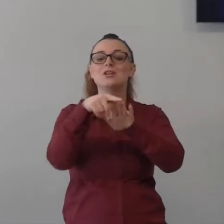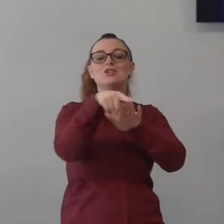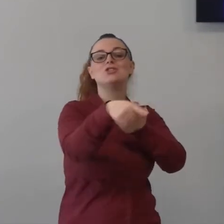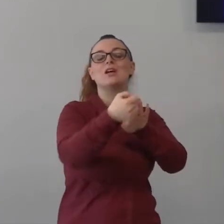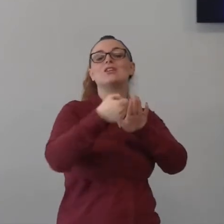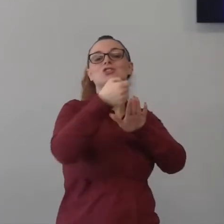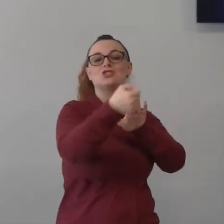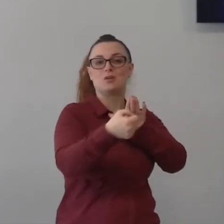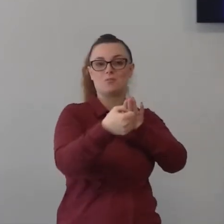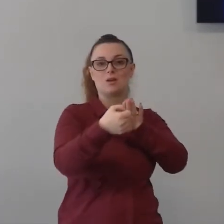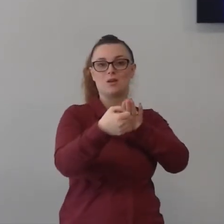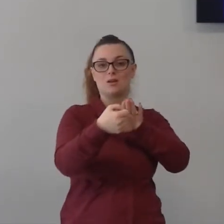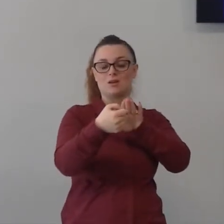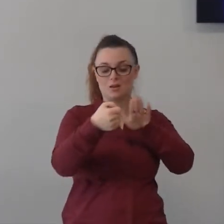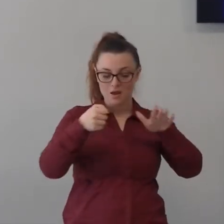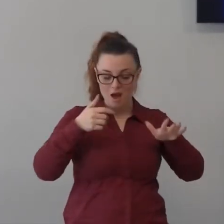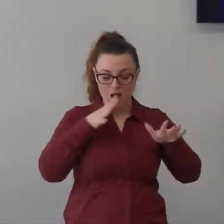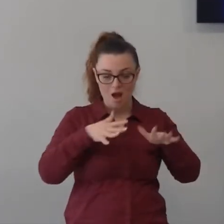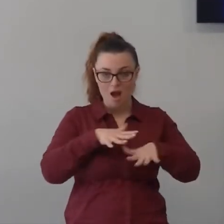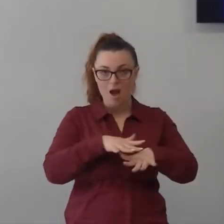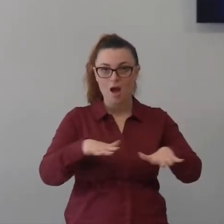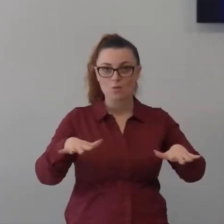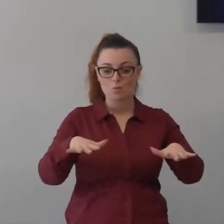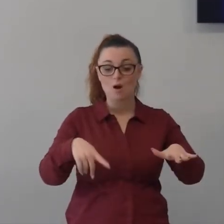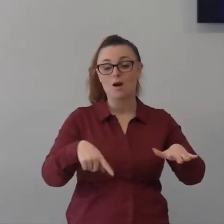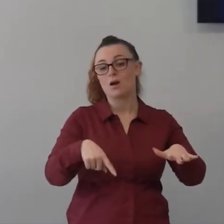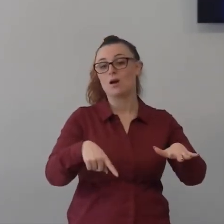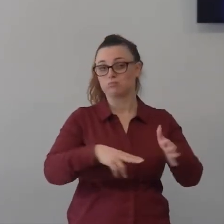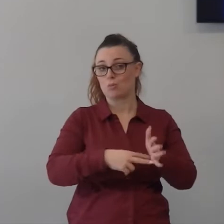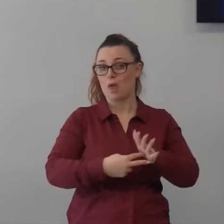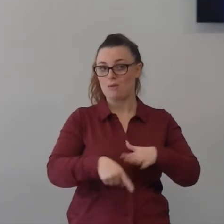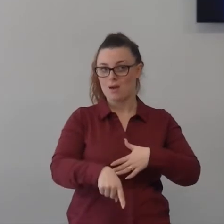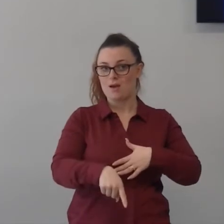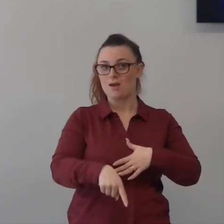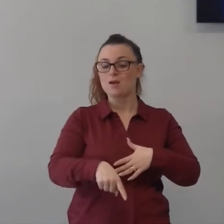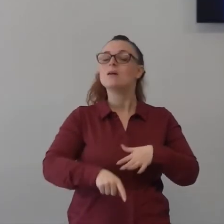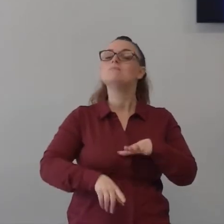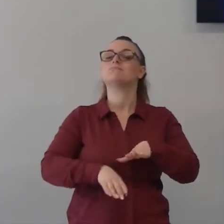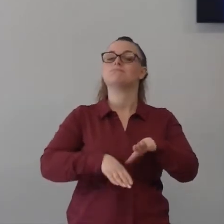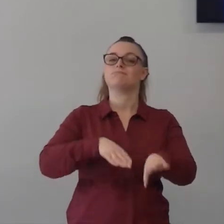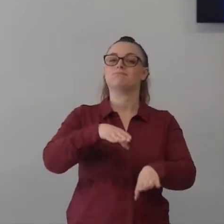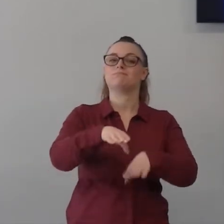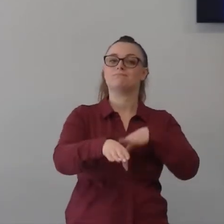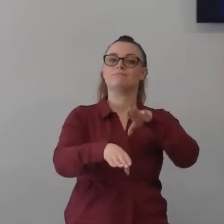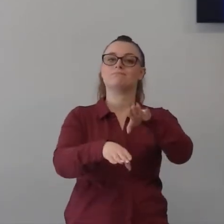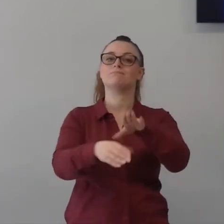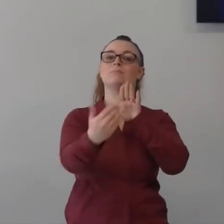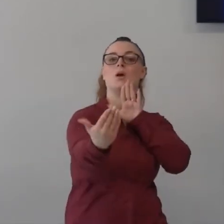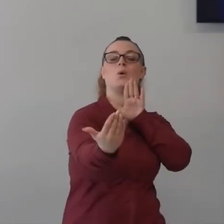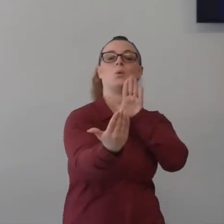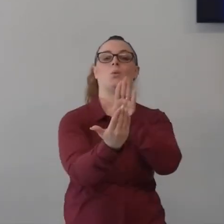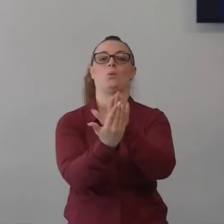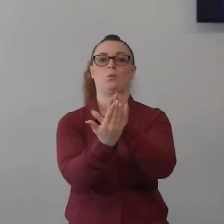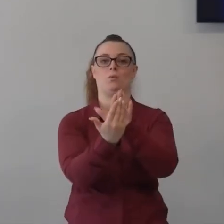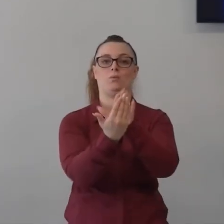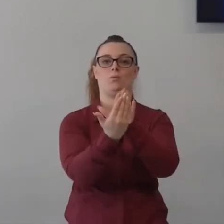Gesù vede la difficoltà delle persone vede la difficoltà dei discepoli che decide di intervenire scende